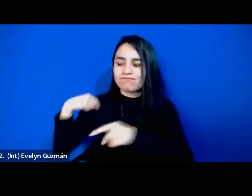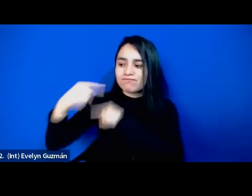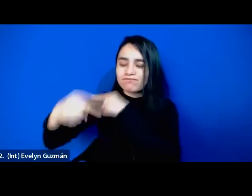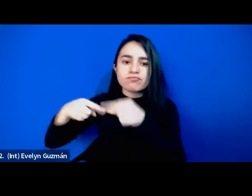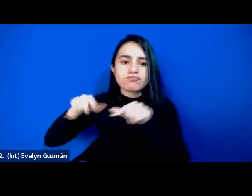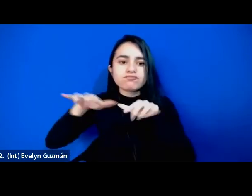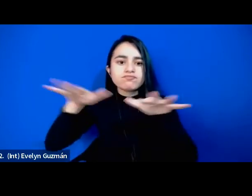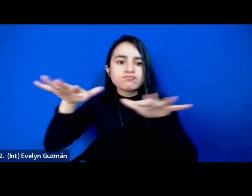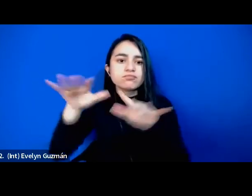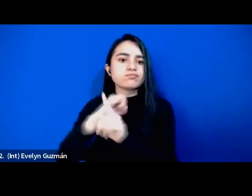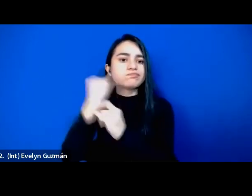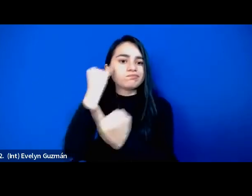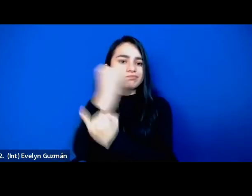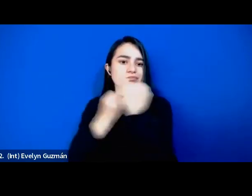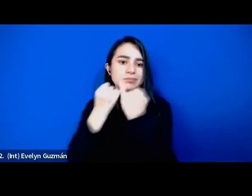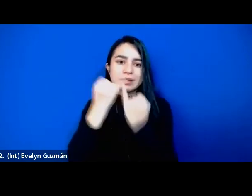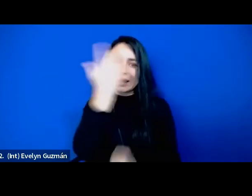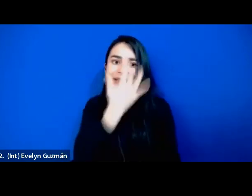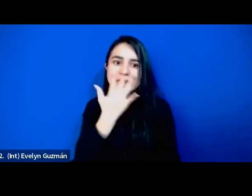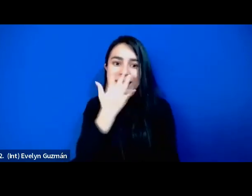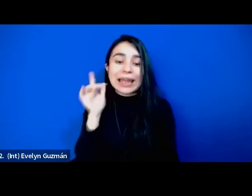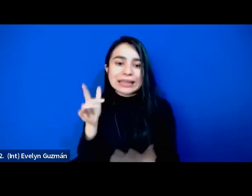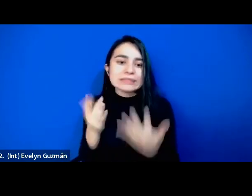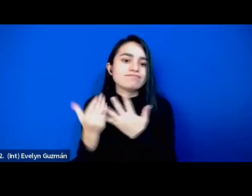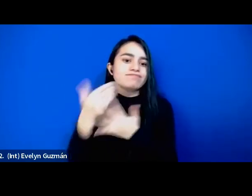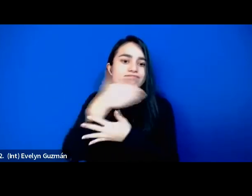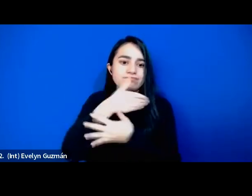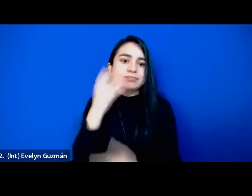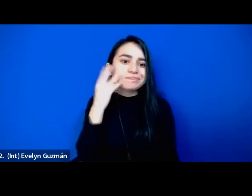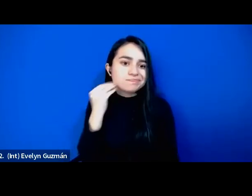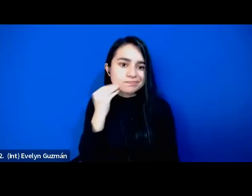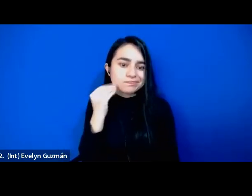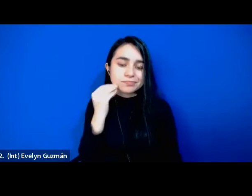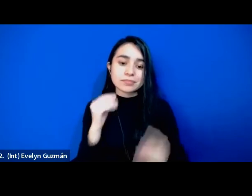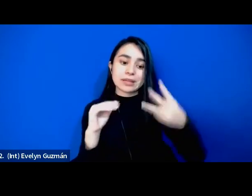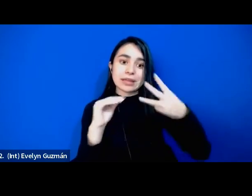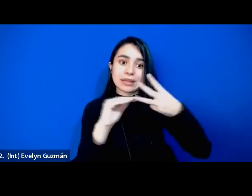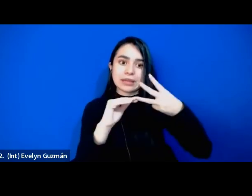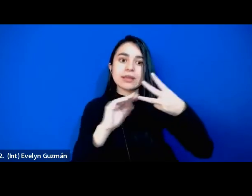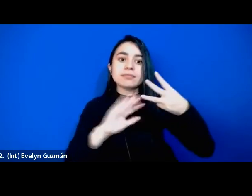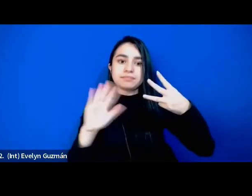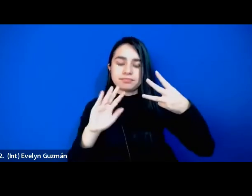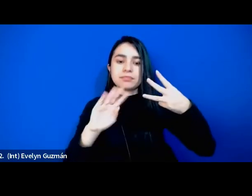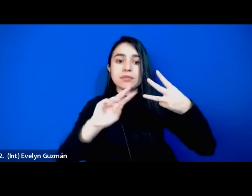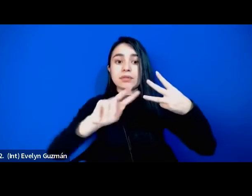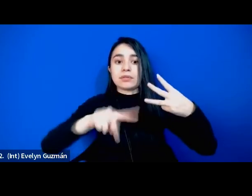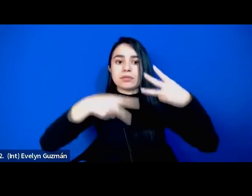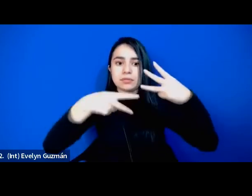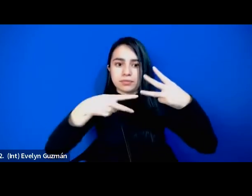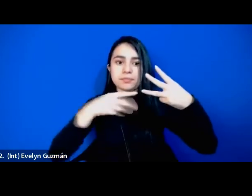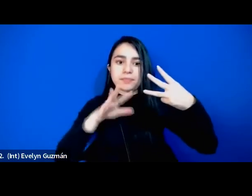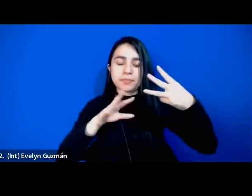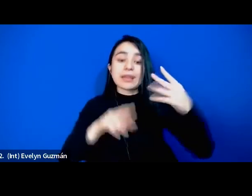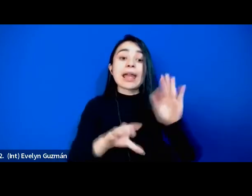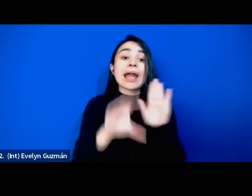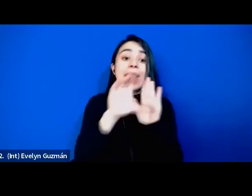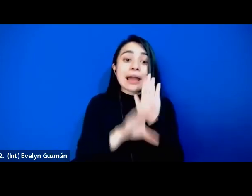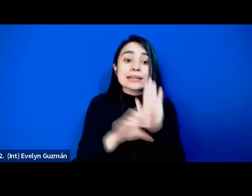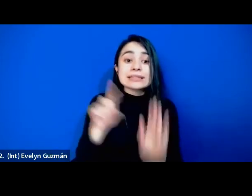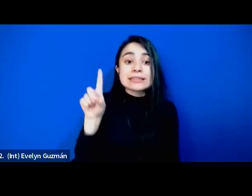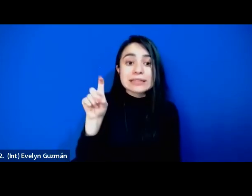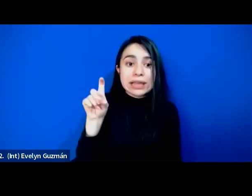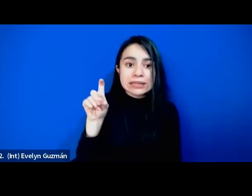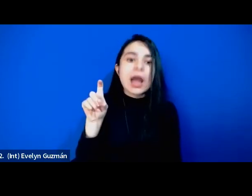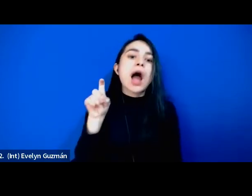negra una experiencia interseccional el capítulo 6 se trata específicamente de tres